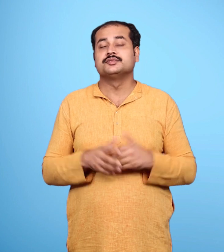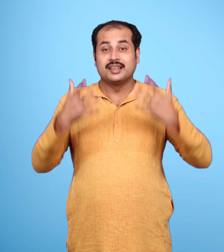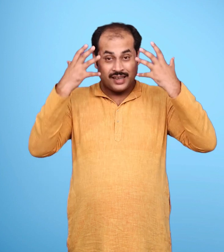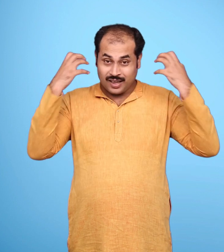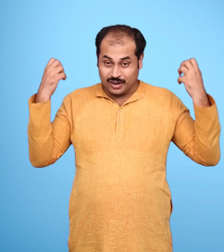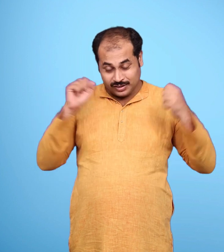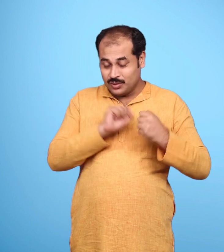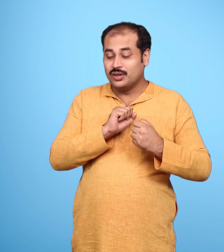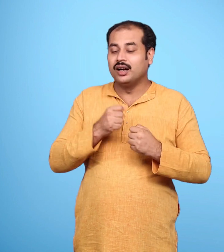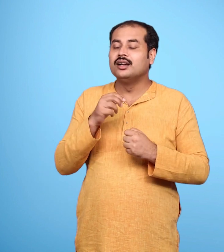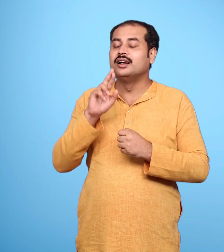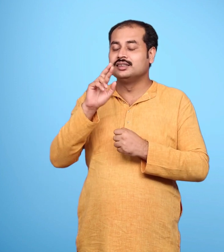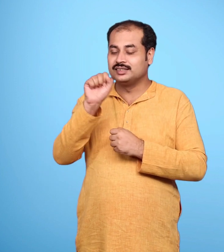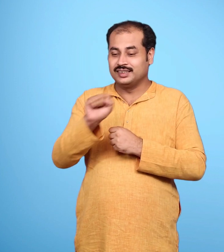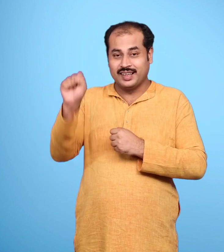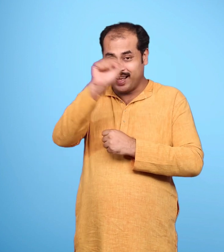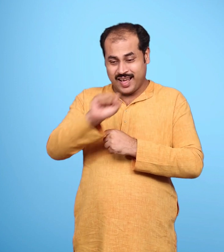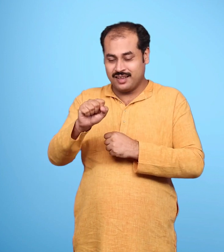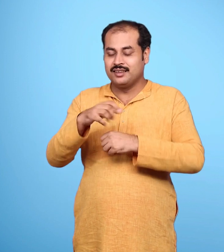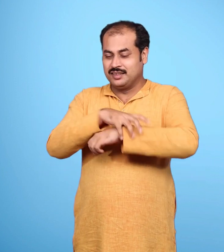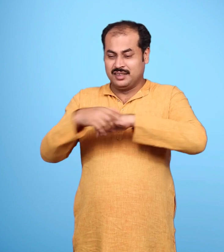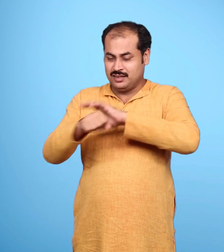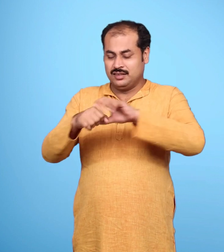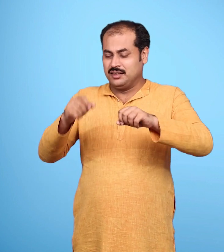रामण ने सीता को आभूशन फेकने से नहीं रोका